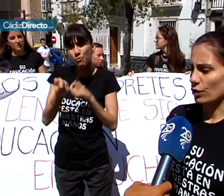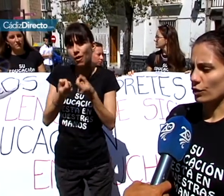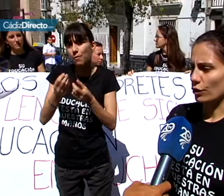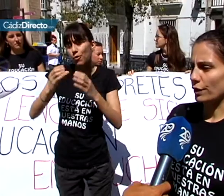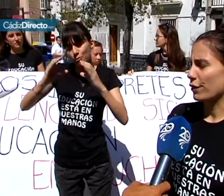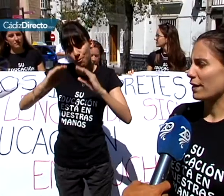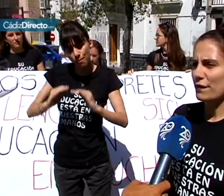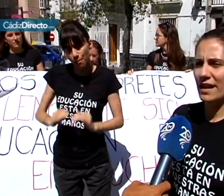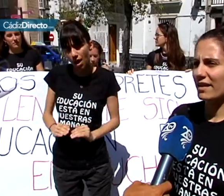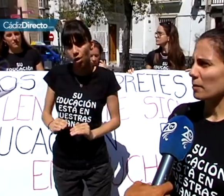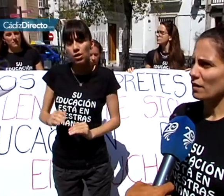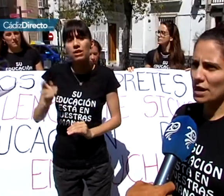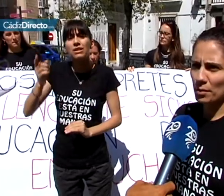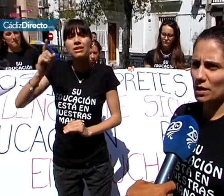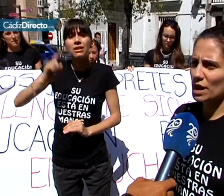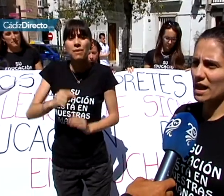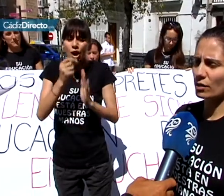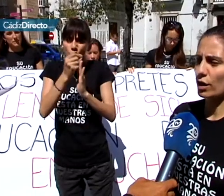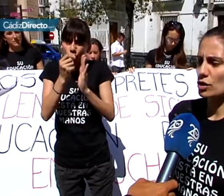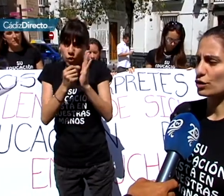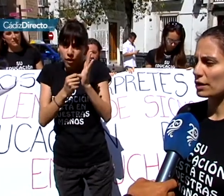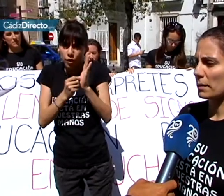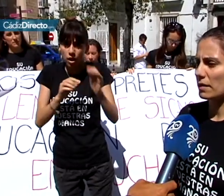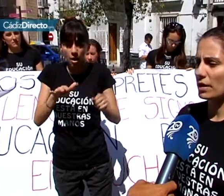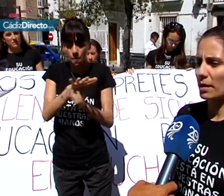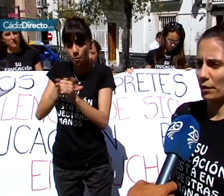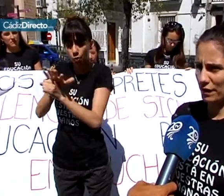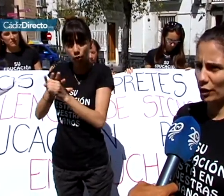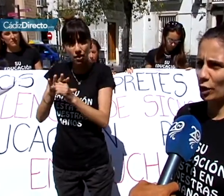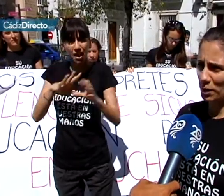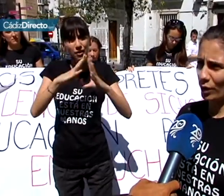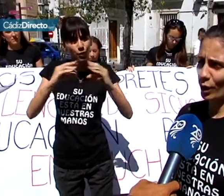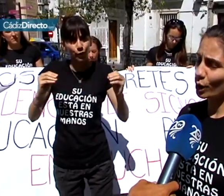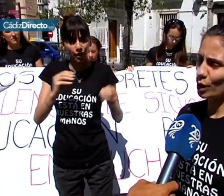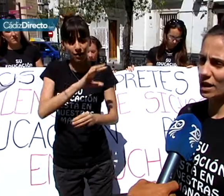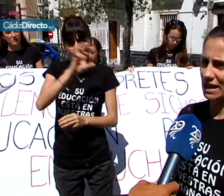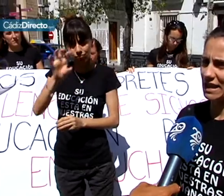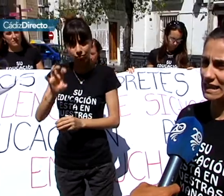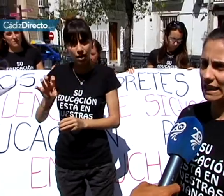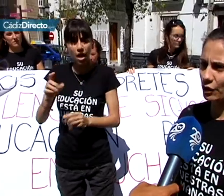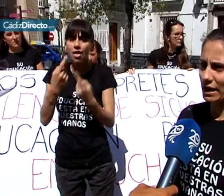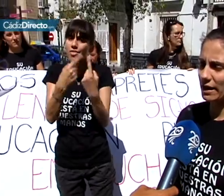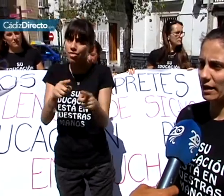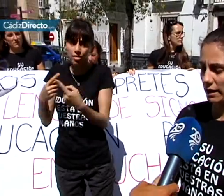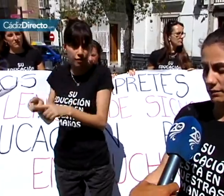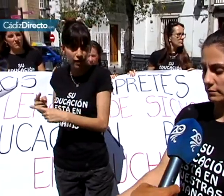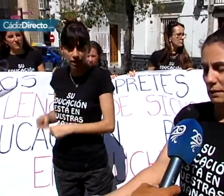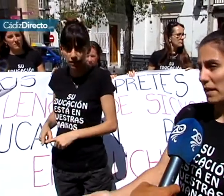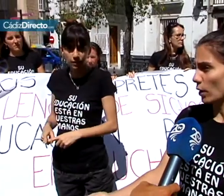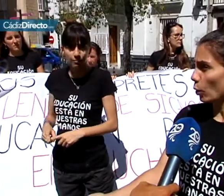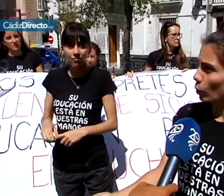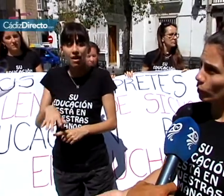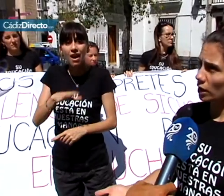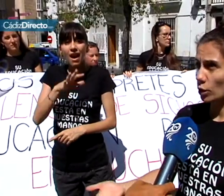condiciones diferentes de provincia a provincia. Entonces nosotros lo que pedimos es que por favor en los pliegos de condiciones que tienen que salir ahora en